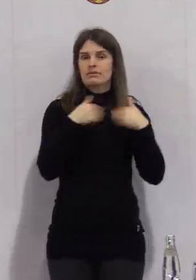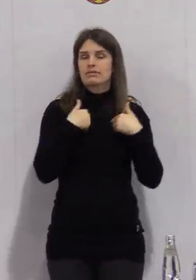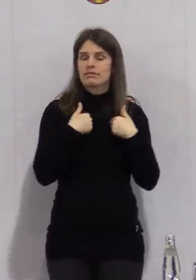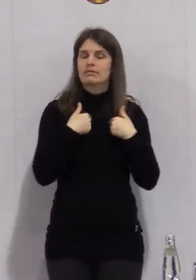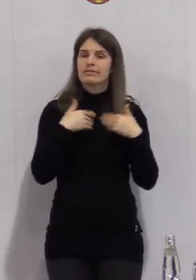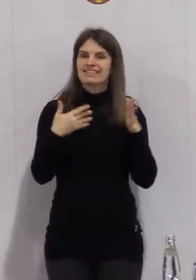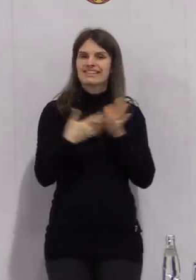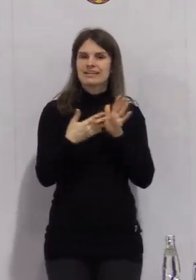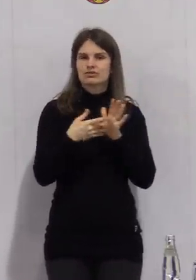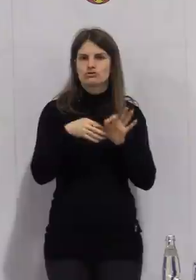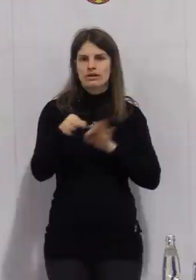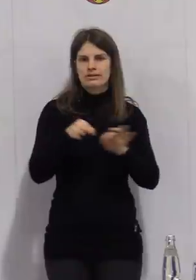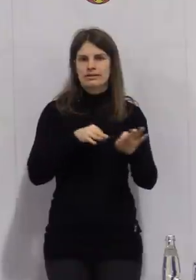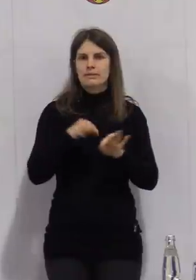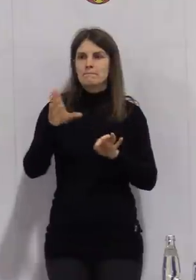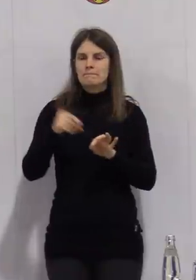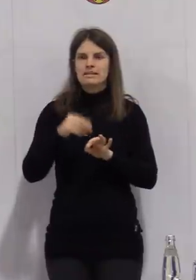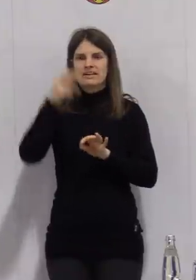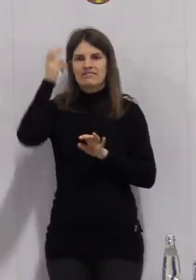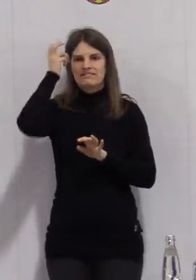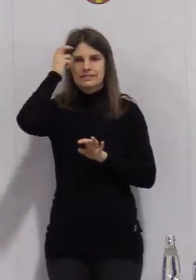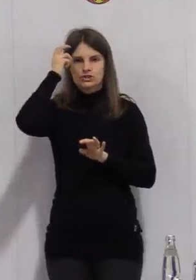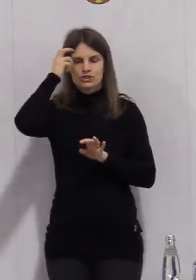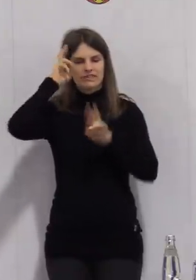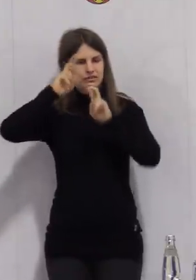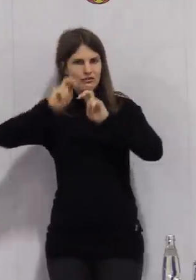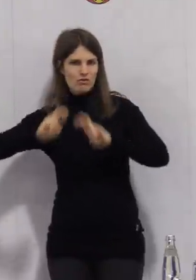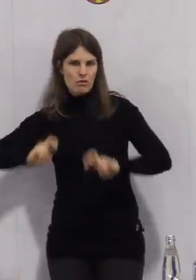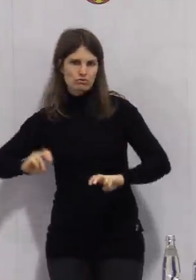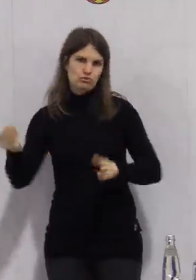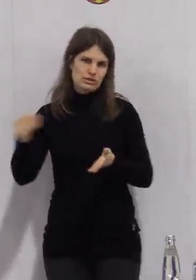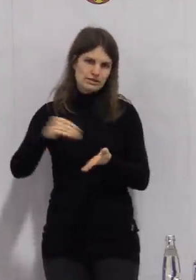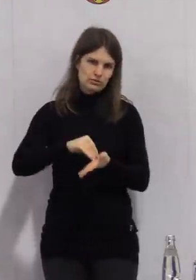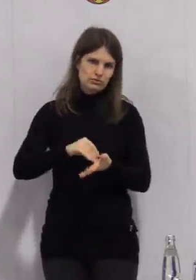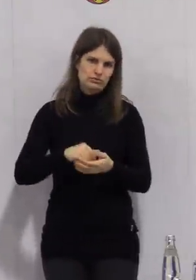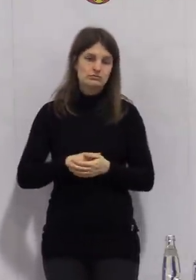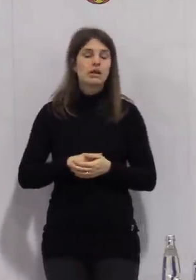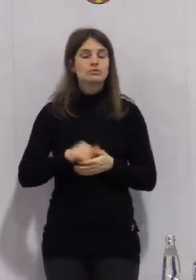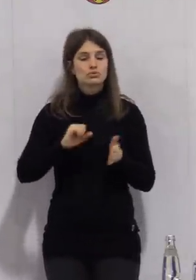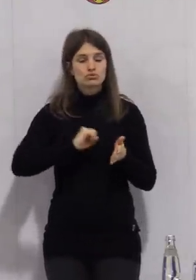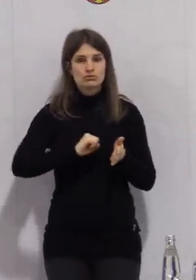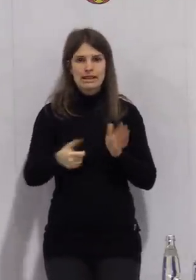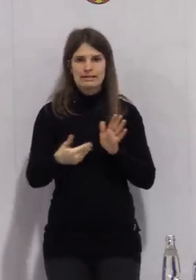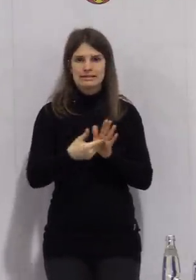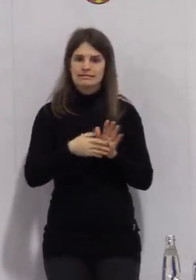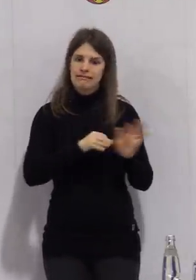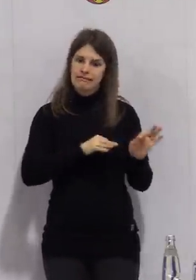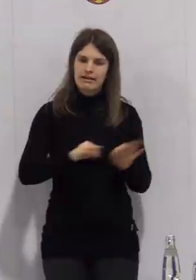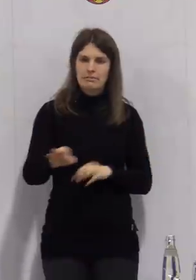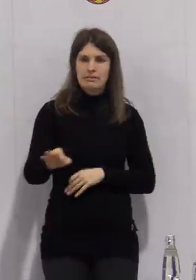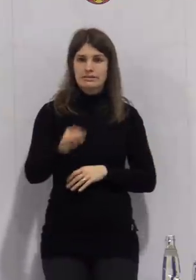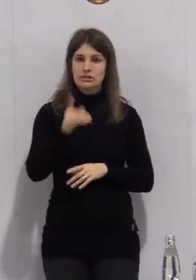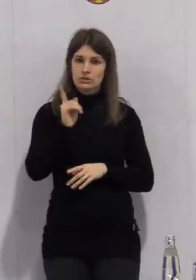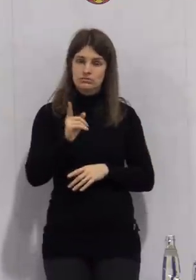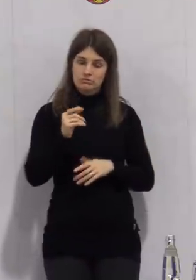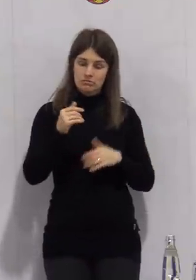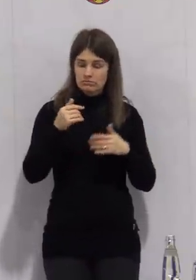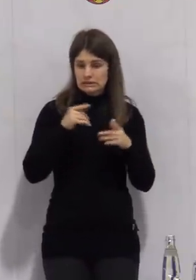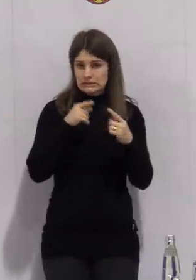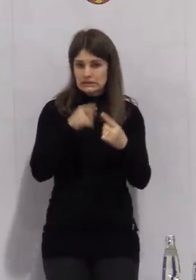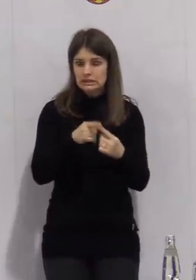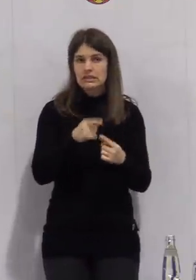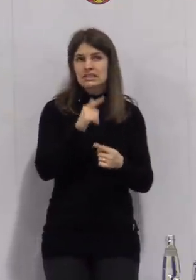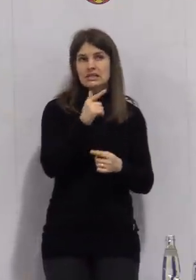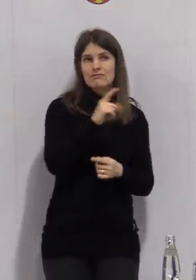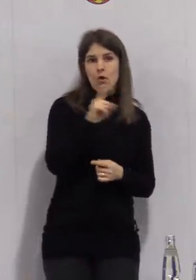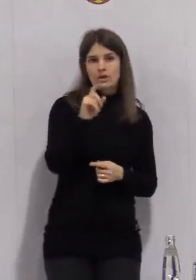mit der Verwendung einfach zu handhabender Schnelltests vor, die regelmäßig, mindestens zweimal, besser dreimal